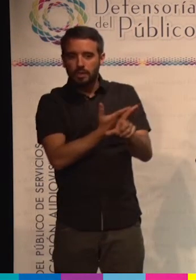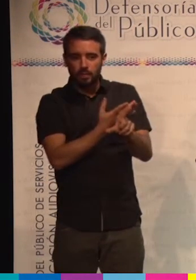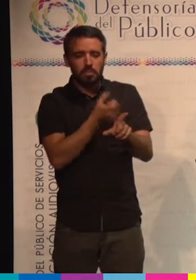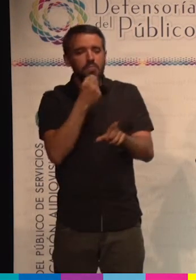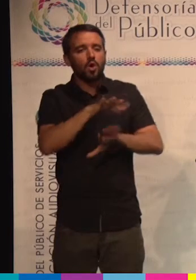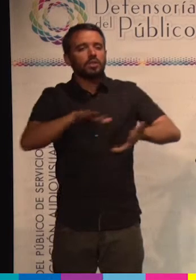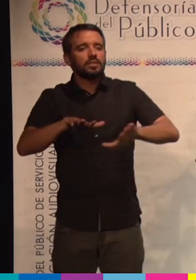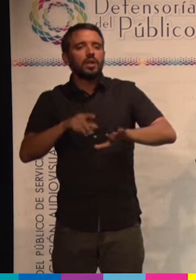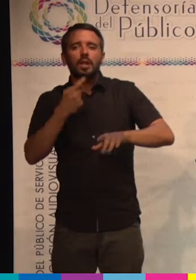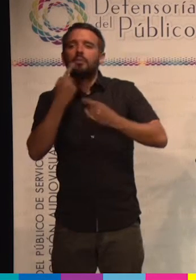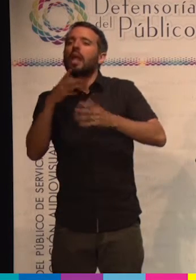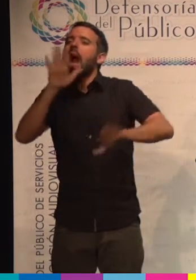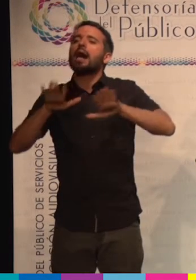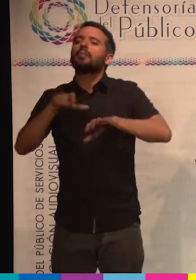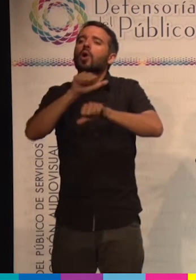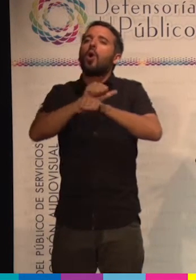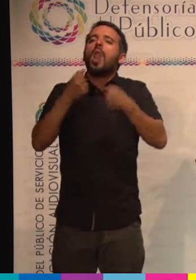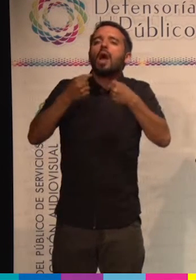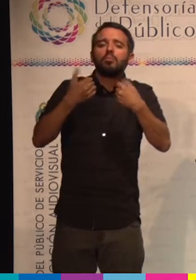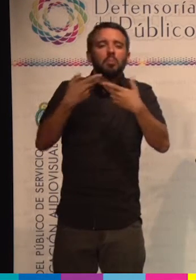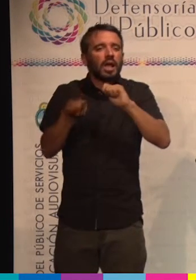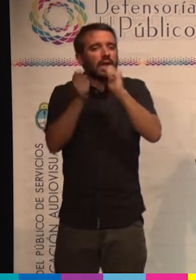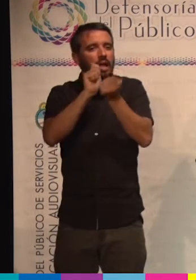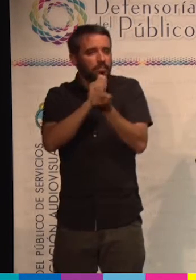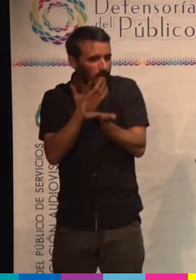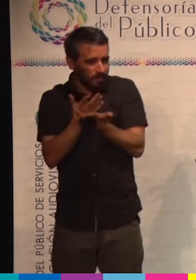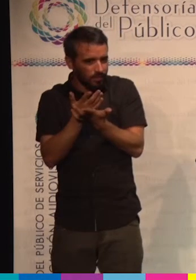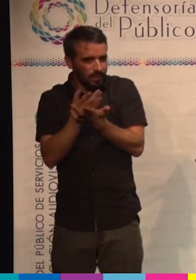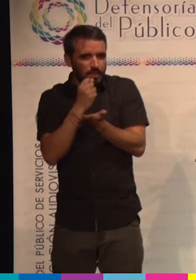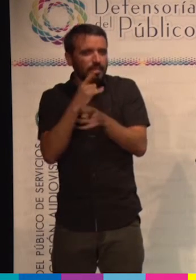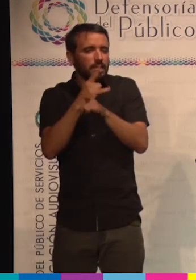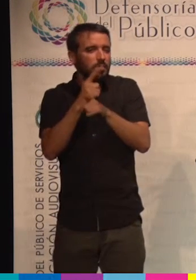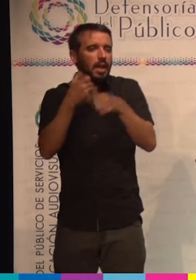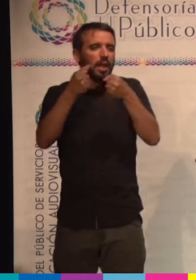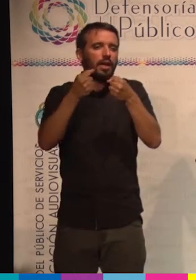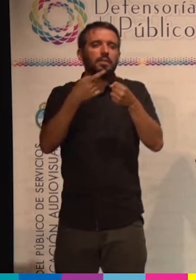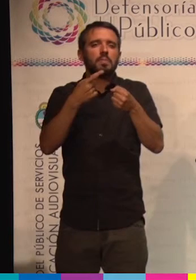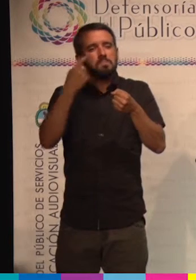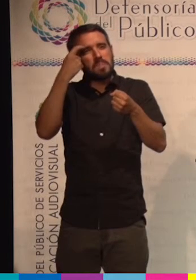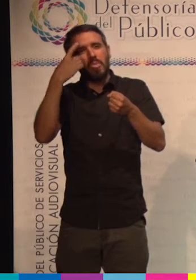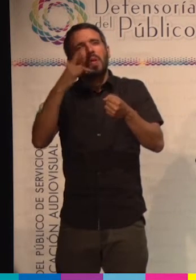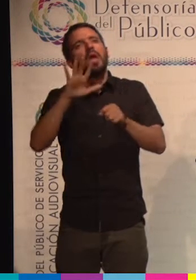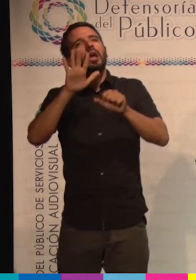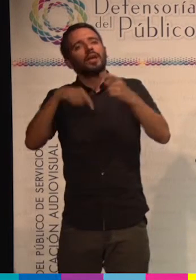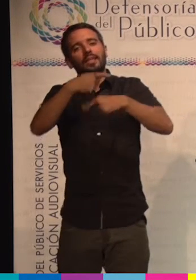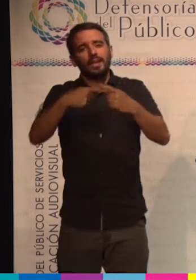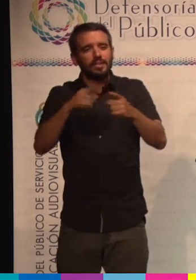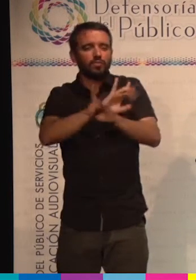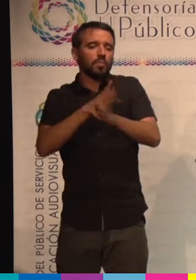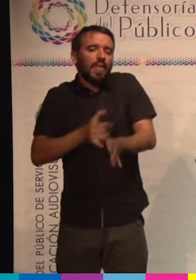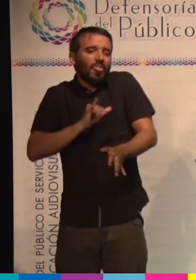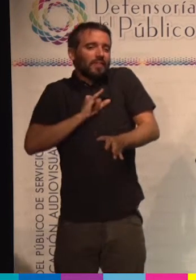qué hacemos con las cárceles, podemos hacer otra cosa, se indignan porque para ellos las cárceles tienen que estar, o sea, se identifican con lo peor.